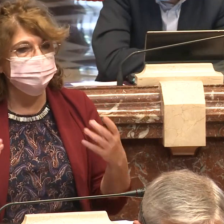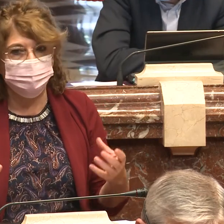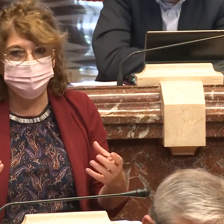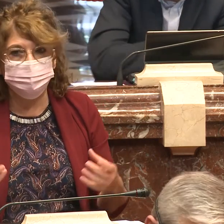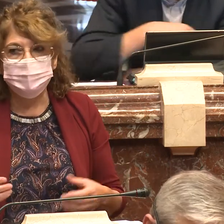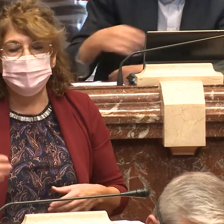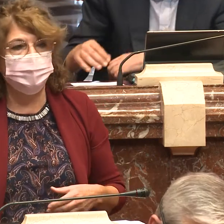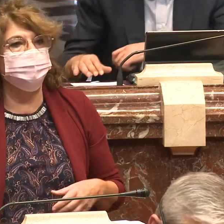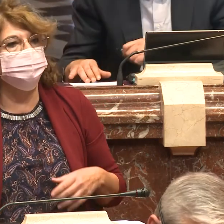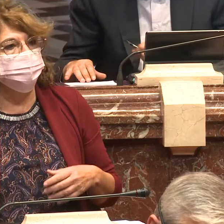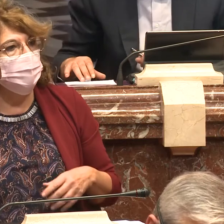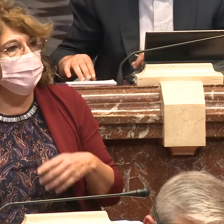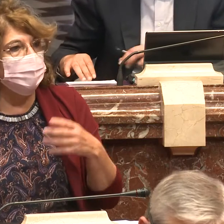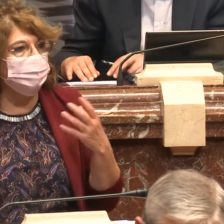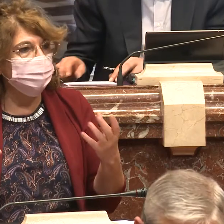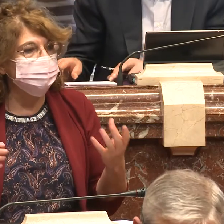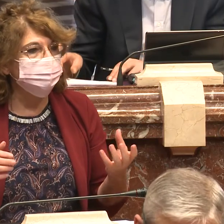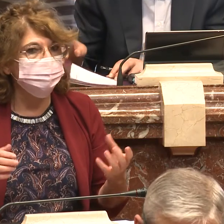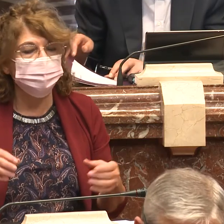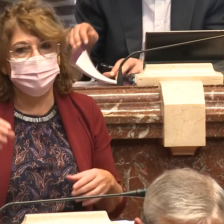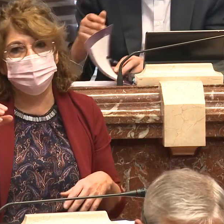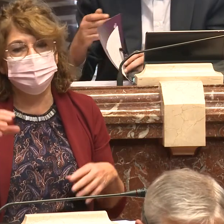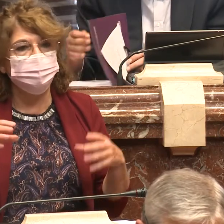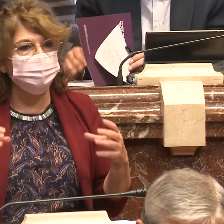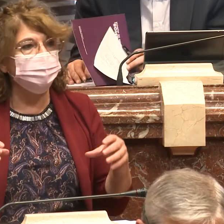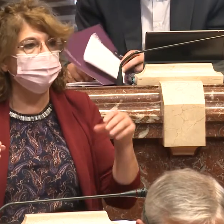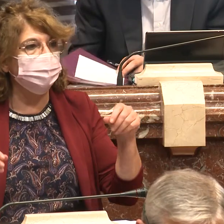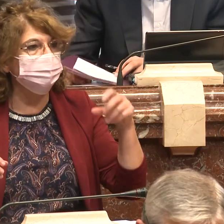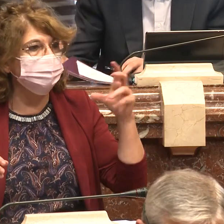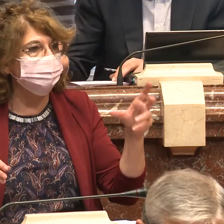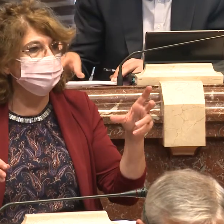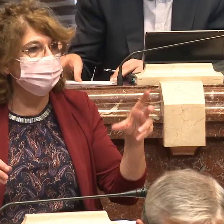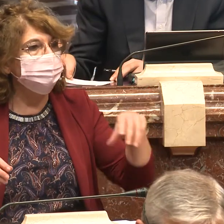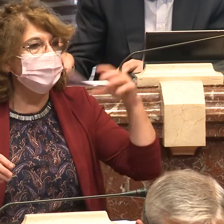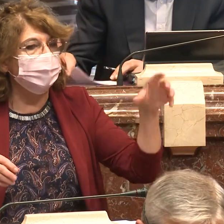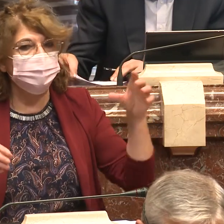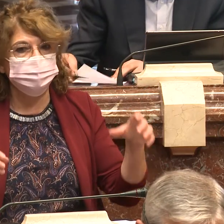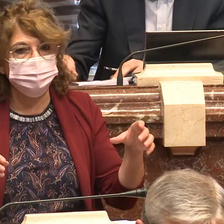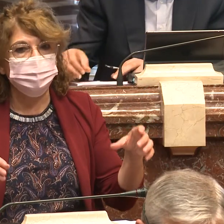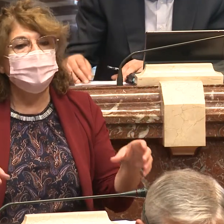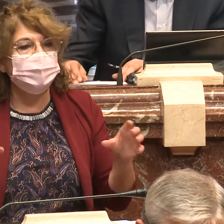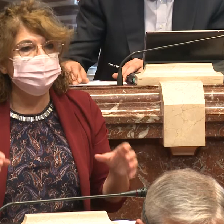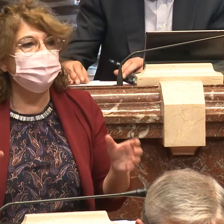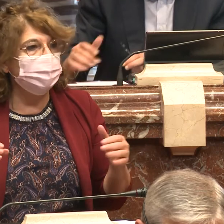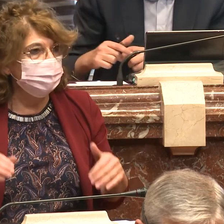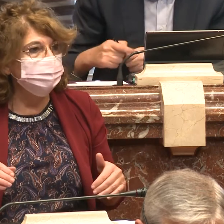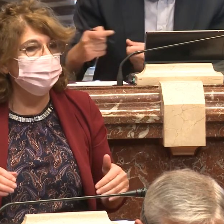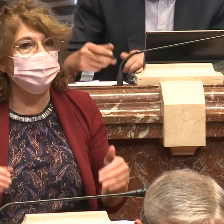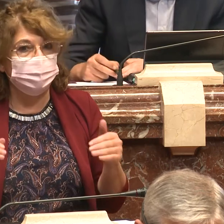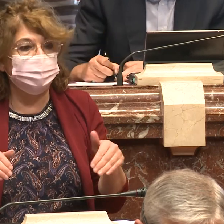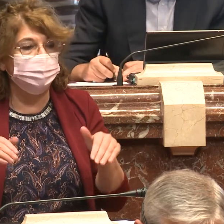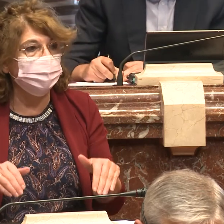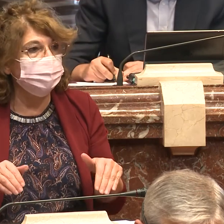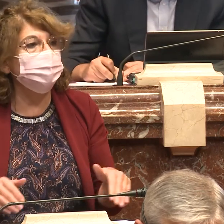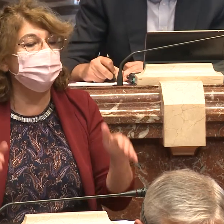la administración el que puntúe el lenguaje de signos y que en vez de depender de que haya un intérprete en cada sitio es que haya gente